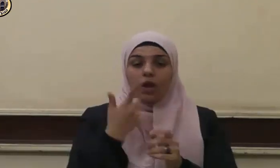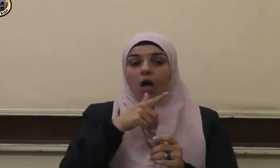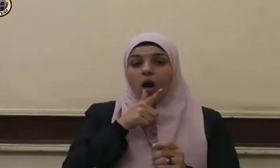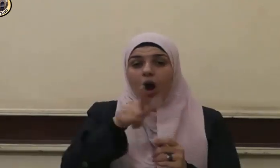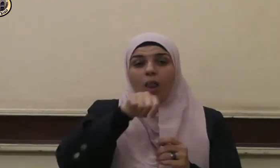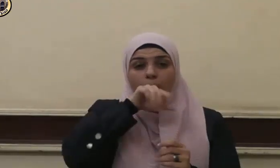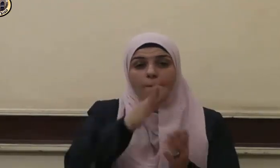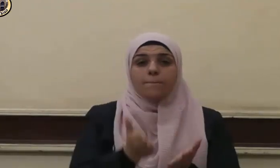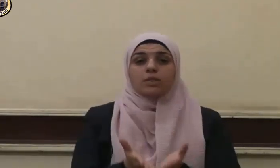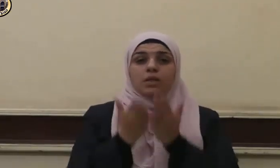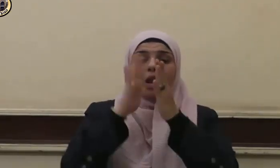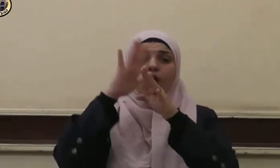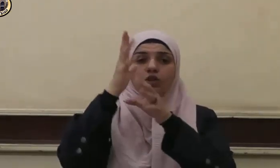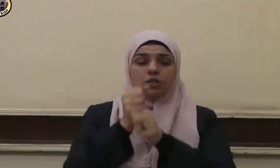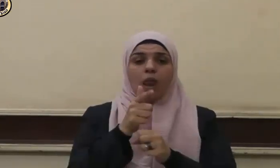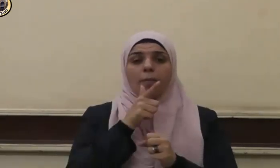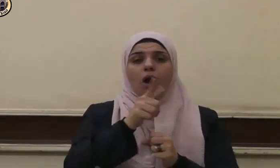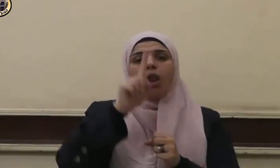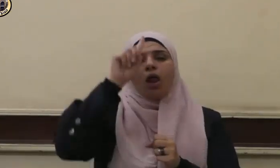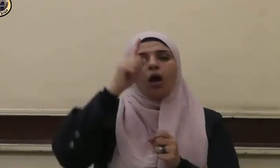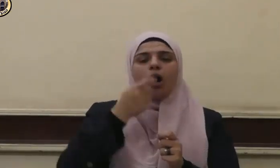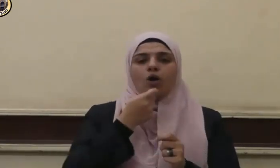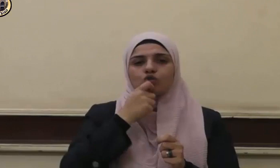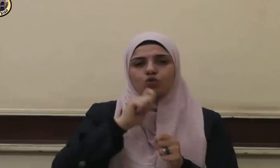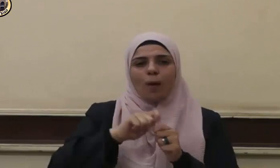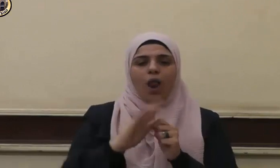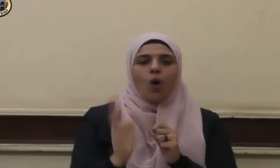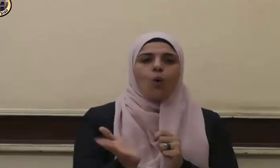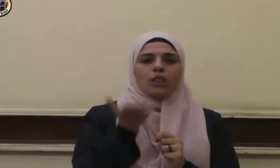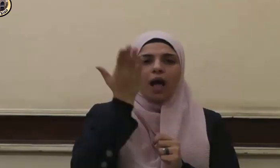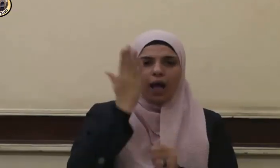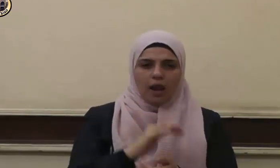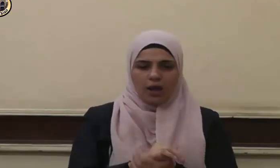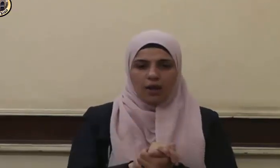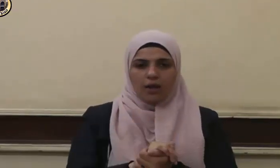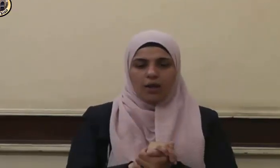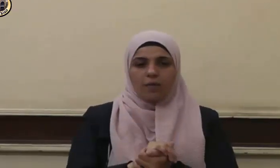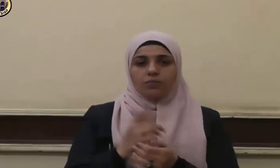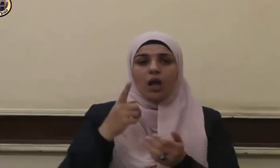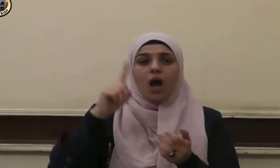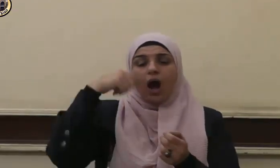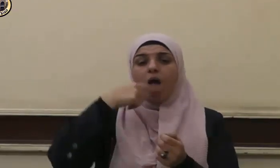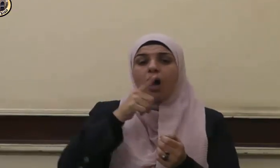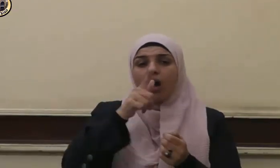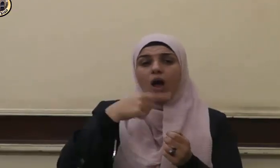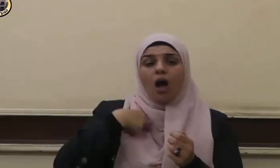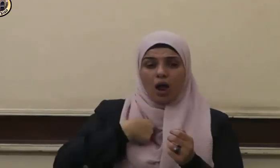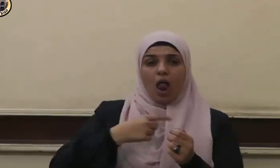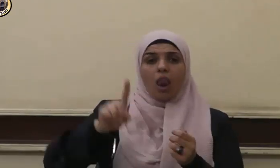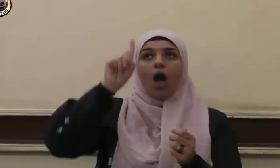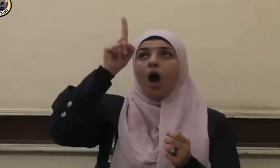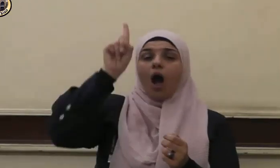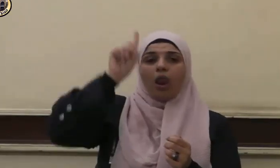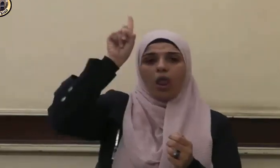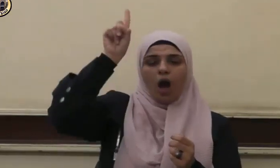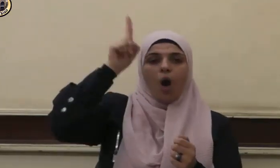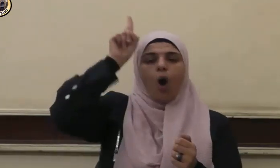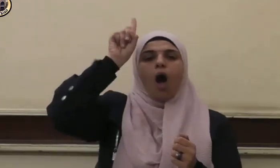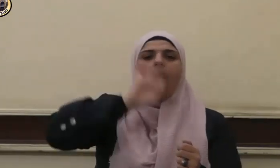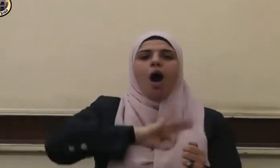عليه وسلم قال الله تبارك وتعالى أنا الله وأنا الرحمن